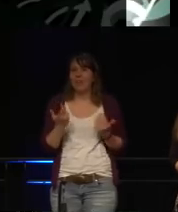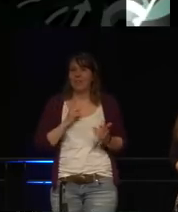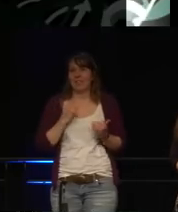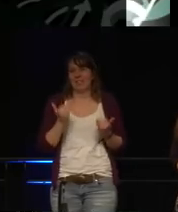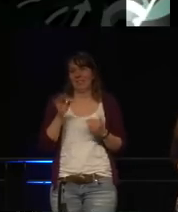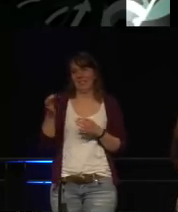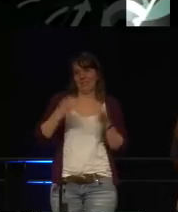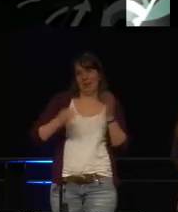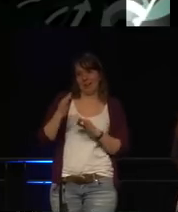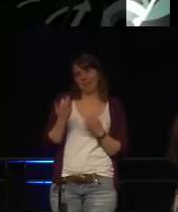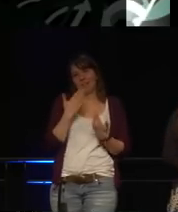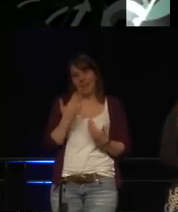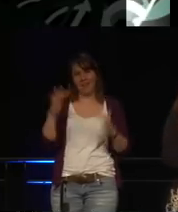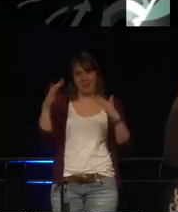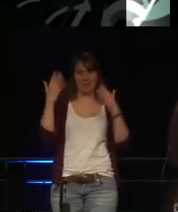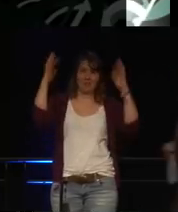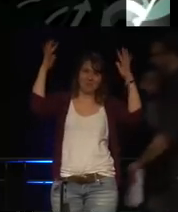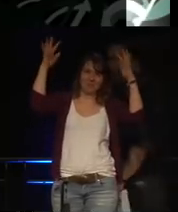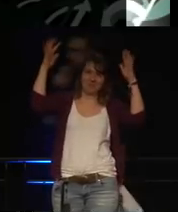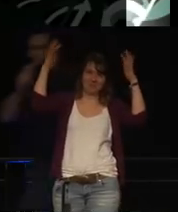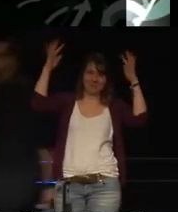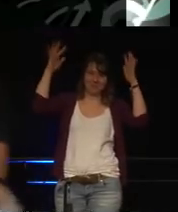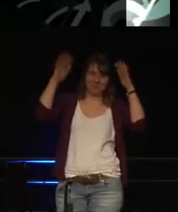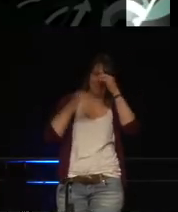Vorschläge haben. Ansonsten, vielen Dank für Ihre Aufmerksamkeit.